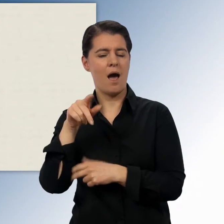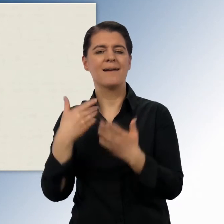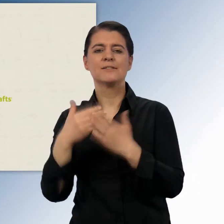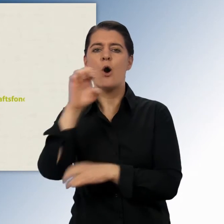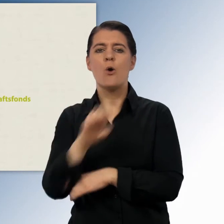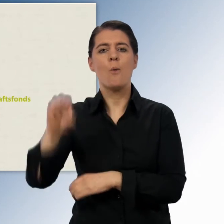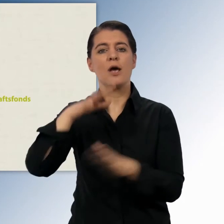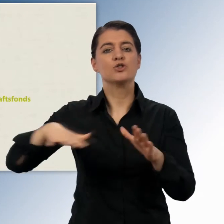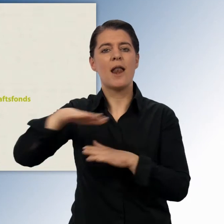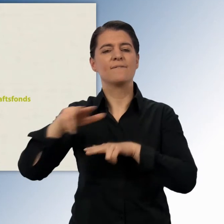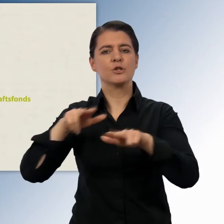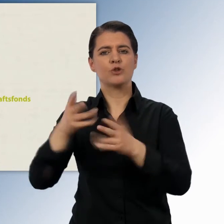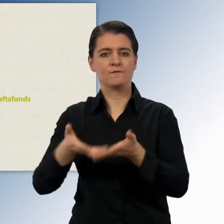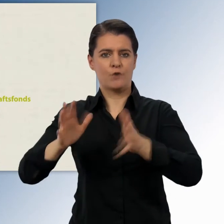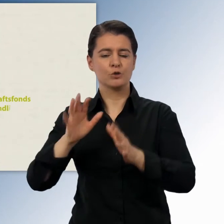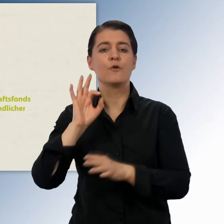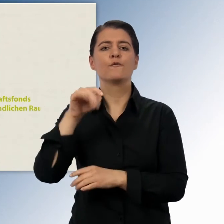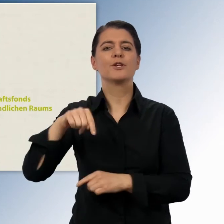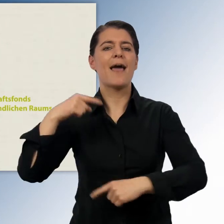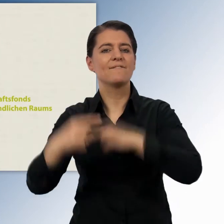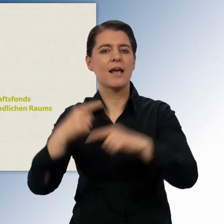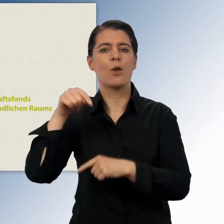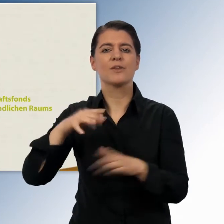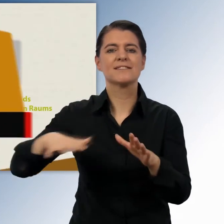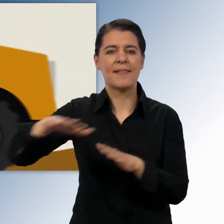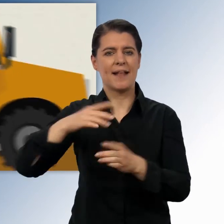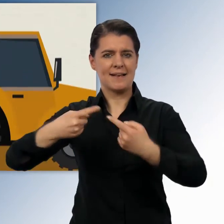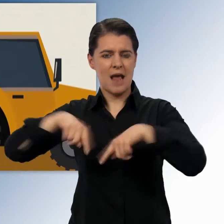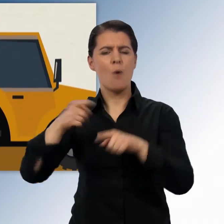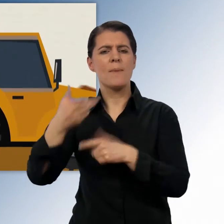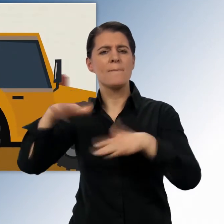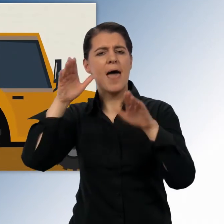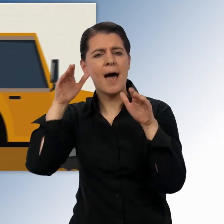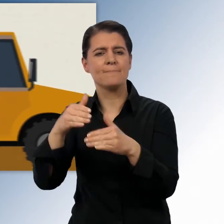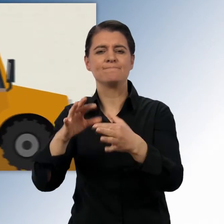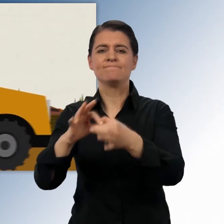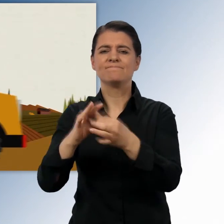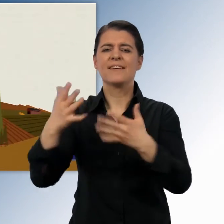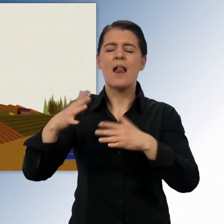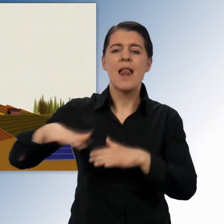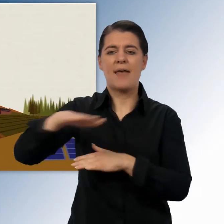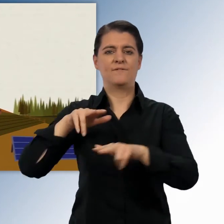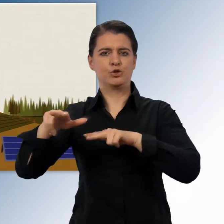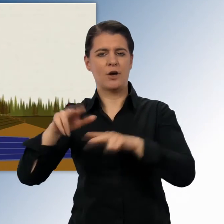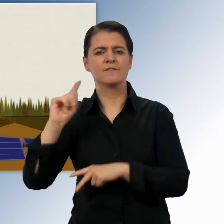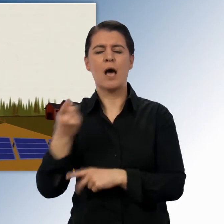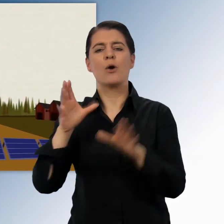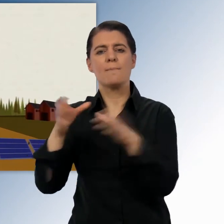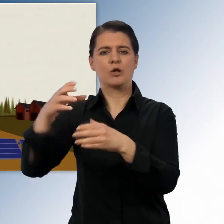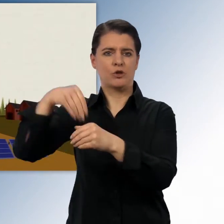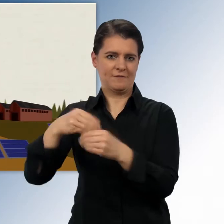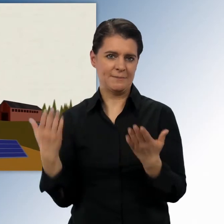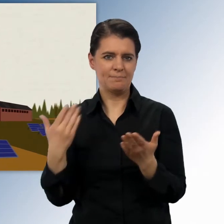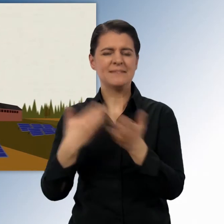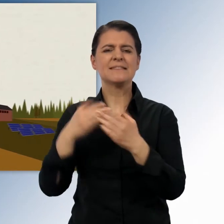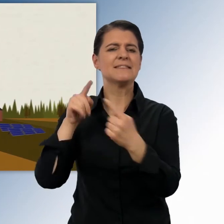dem Europäischen Landwirtschaftsfonds für die Entwicklung des ländlichen Raums, stärkt der dritte Bereich unsere ländliche Wirtschaft und Gemeinschaft.